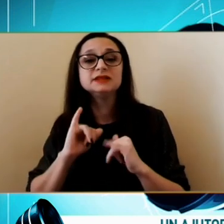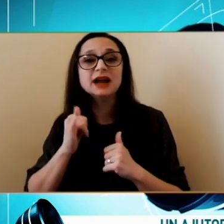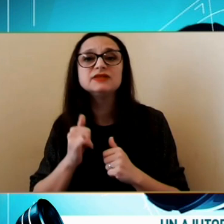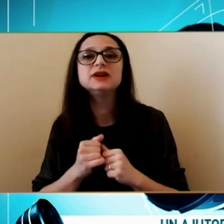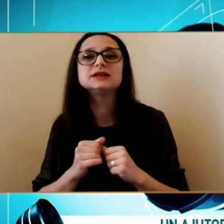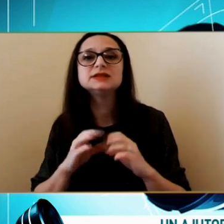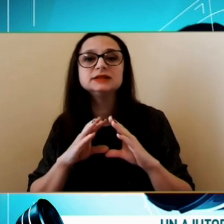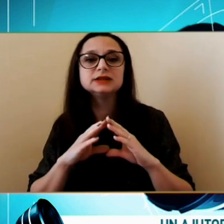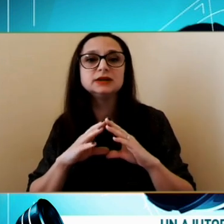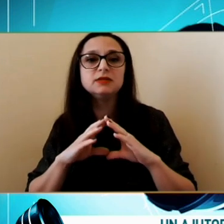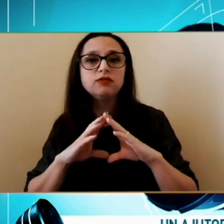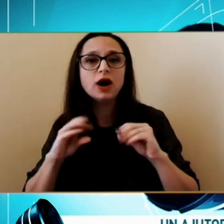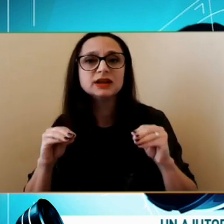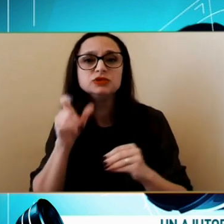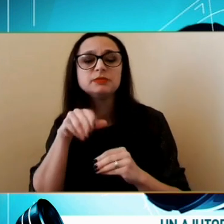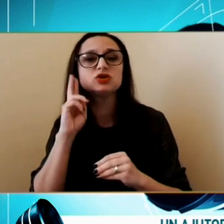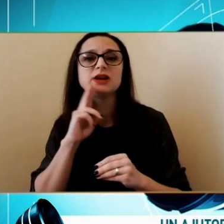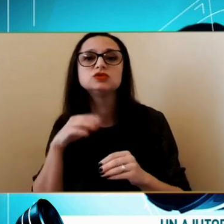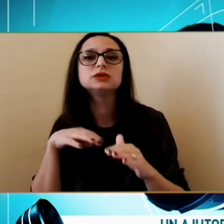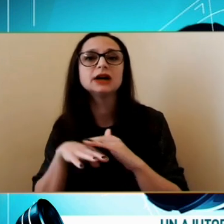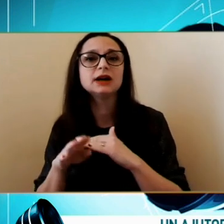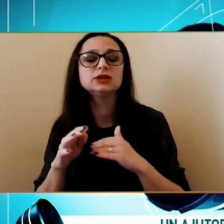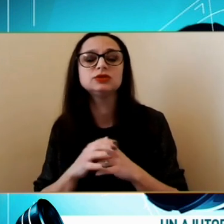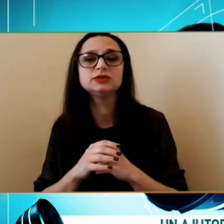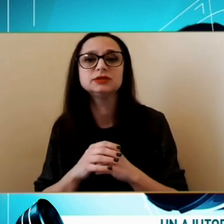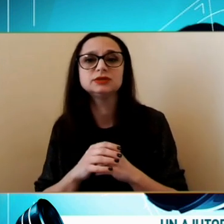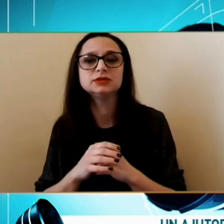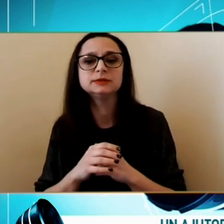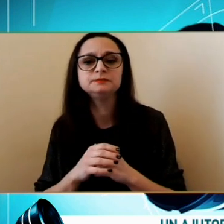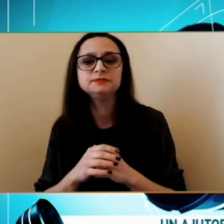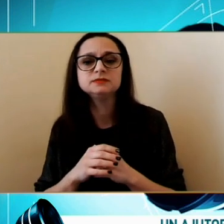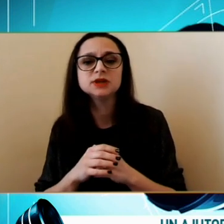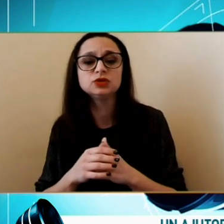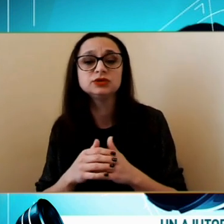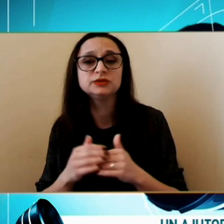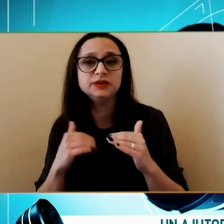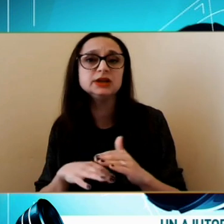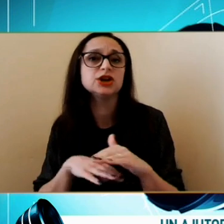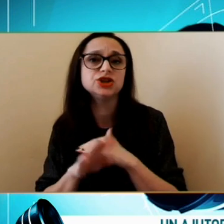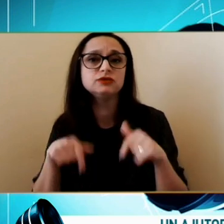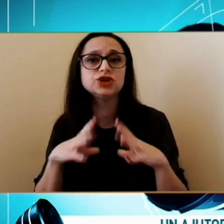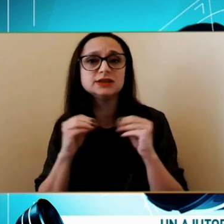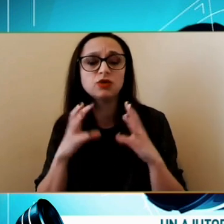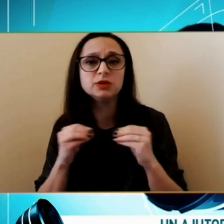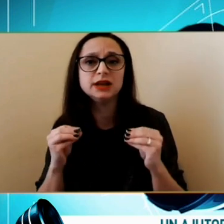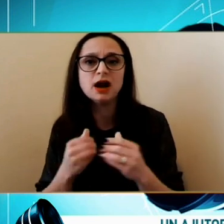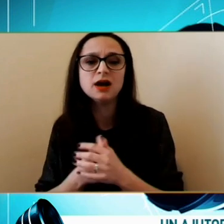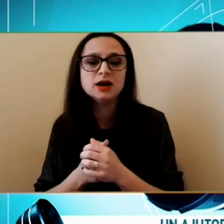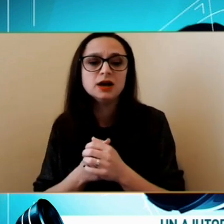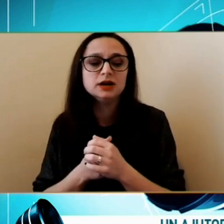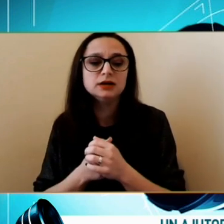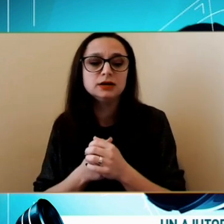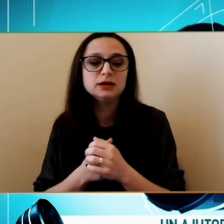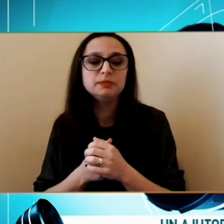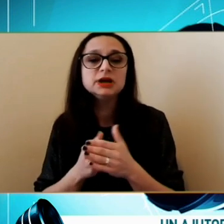Într-adevăr Sunt foarte multe persoane surde Care tot Tot vin Ca și refugiați în România